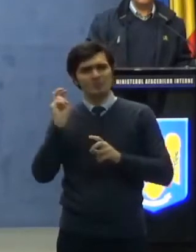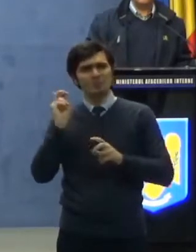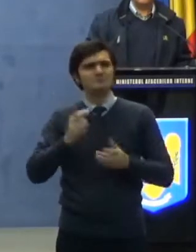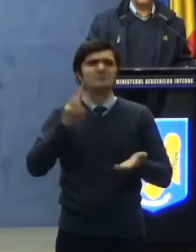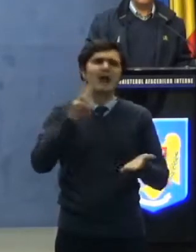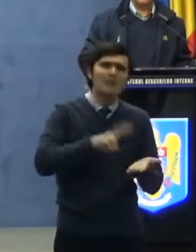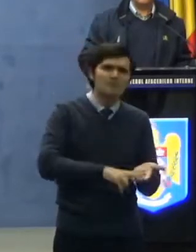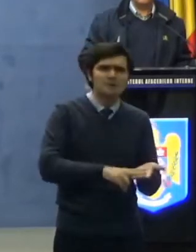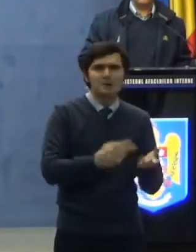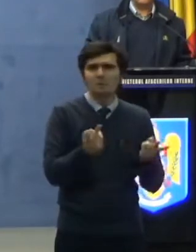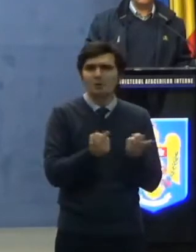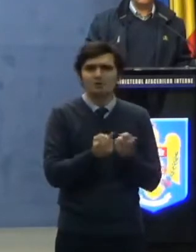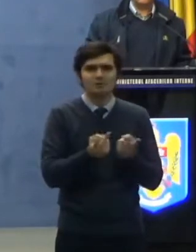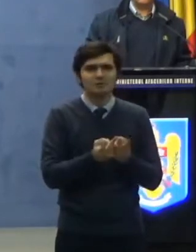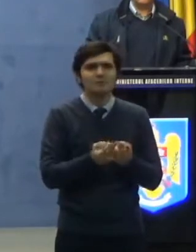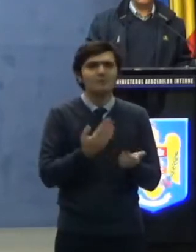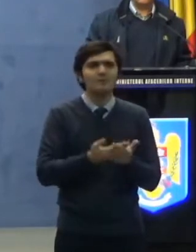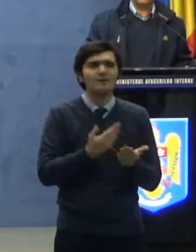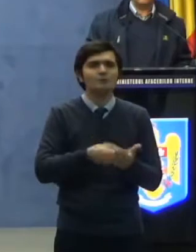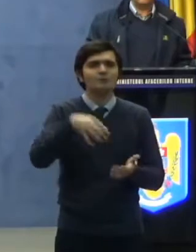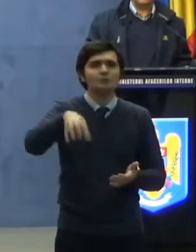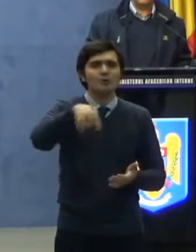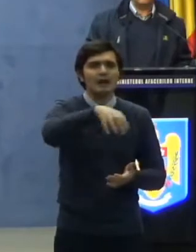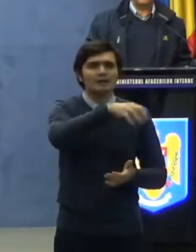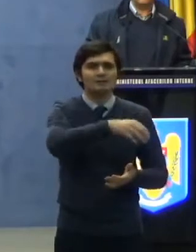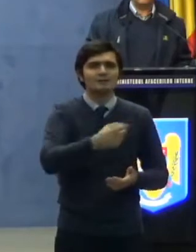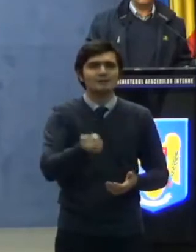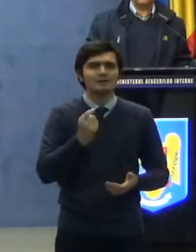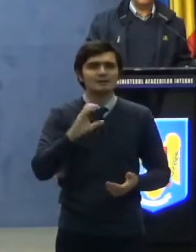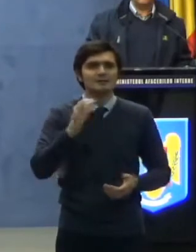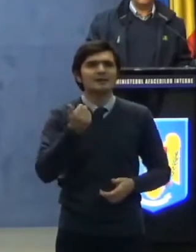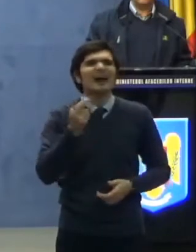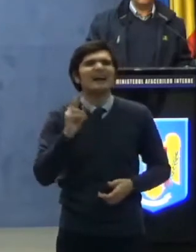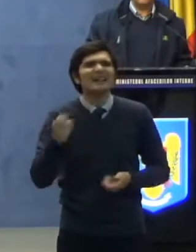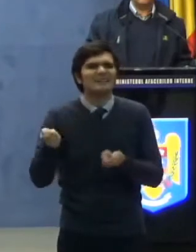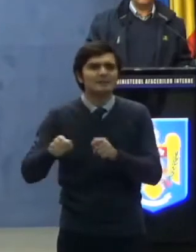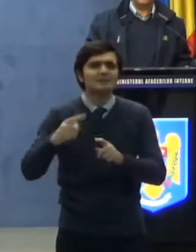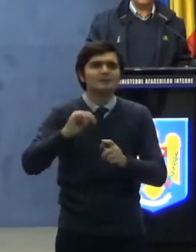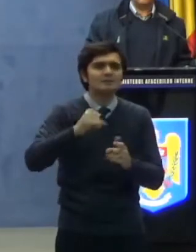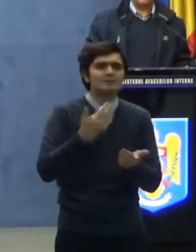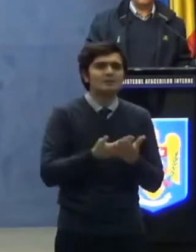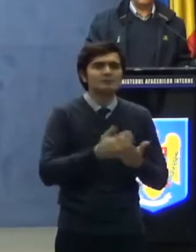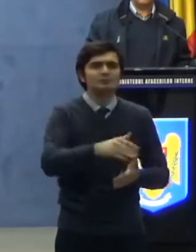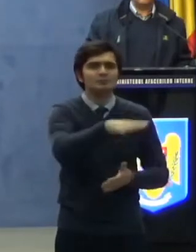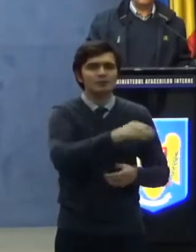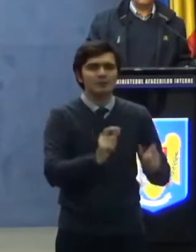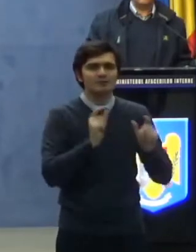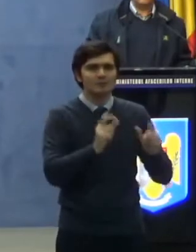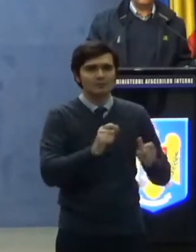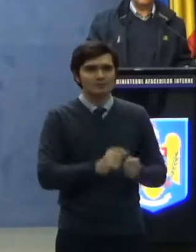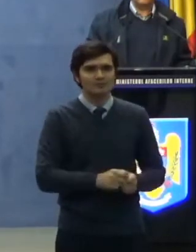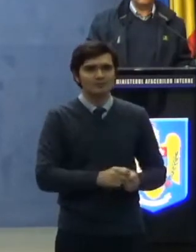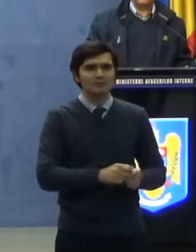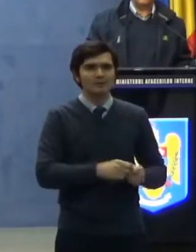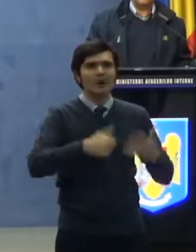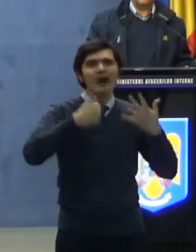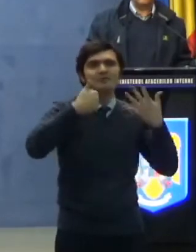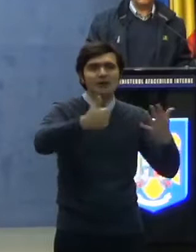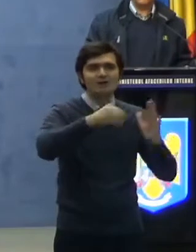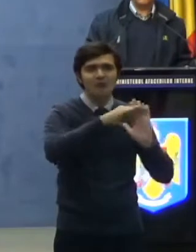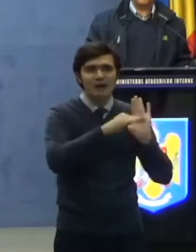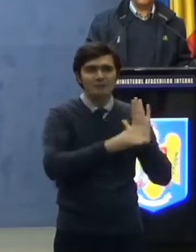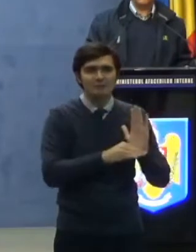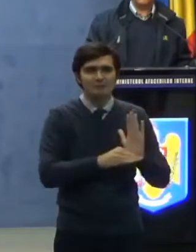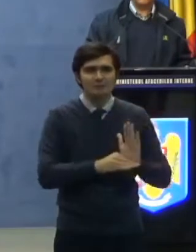corespunzător în localitățile carantinate și în zona de protecție. Articolul 6. Se